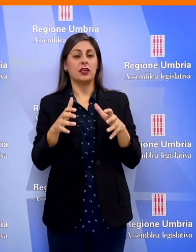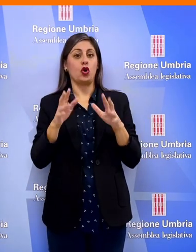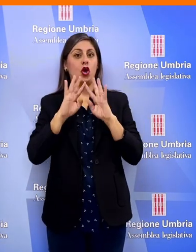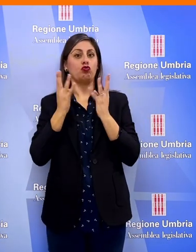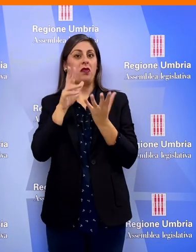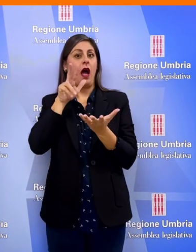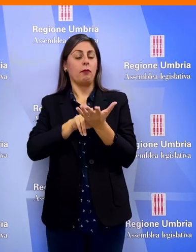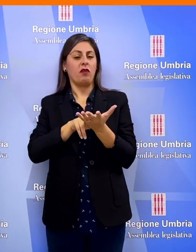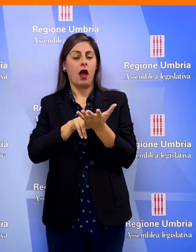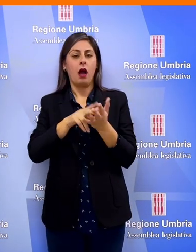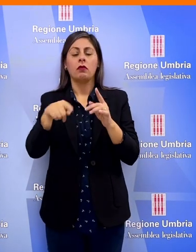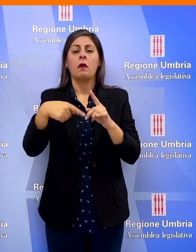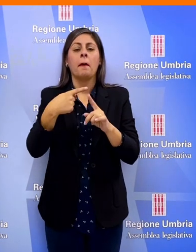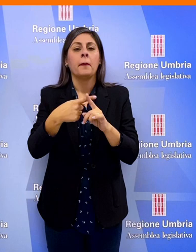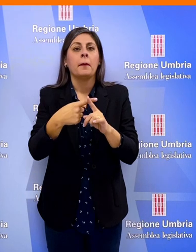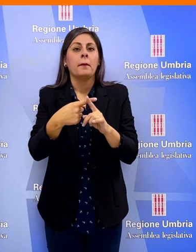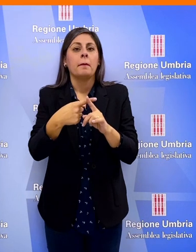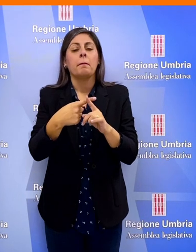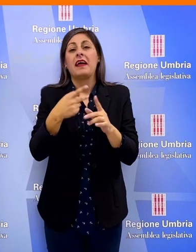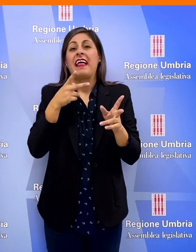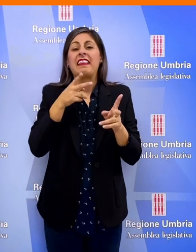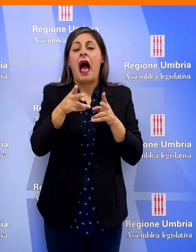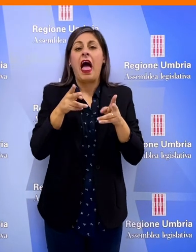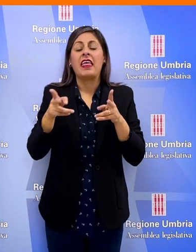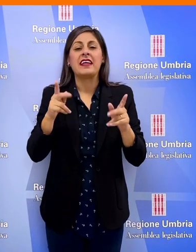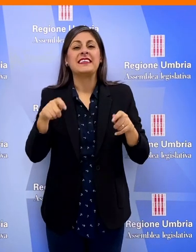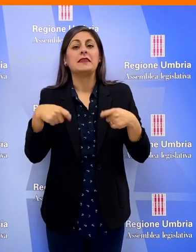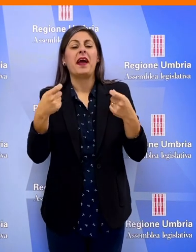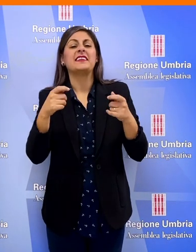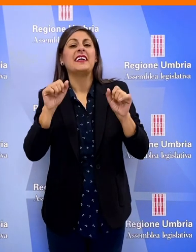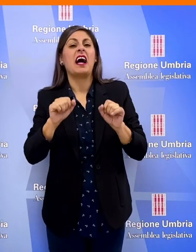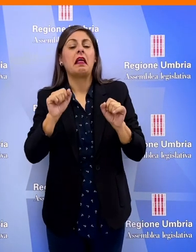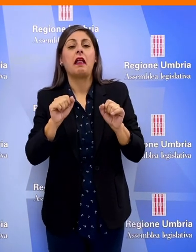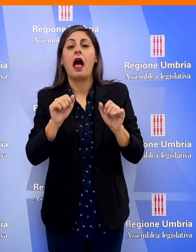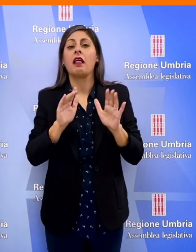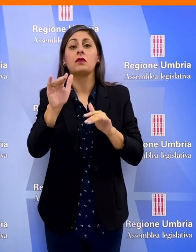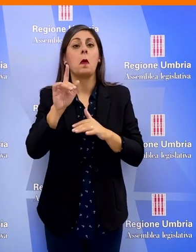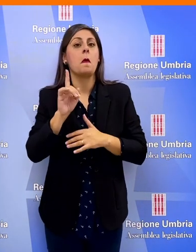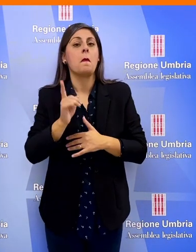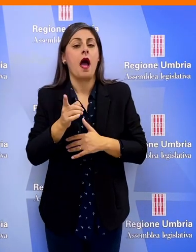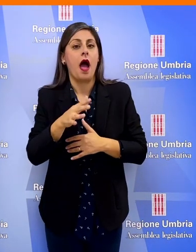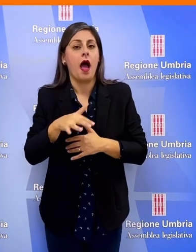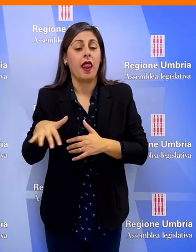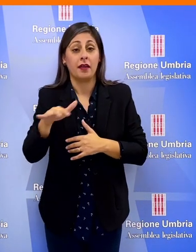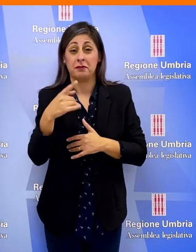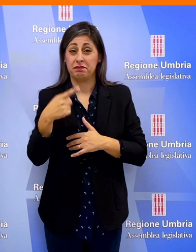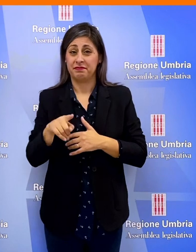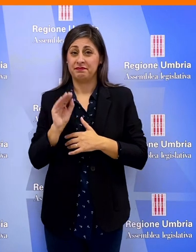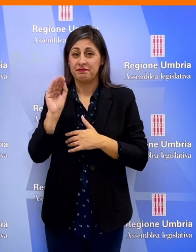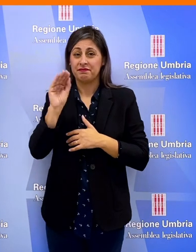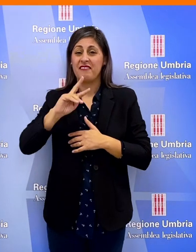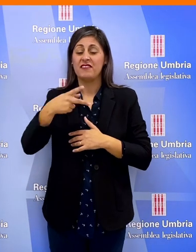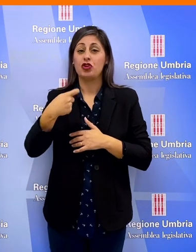regionale e in virtù dei conseguenti tagli alla spesa sanitaria è questo che chiede il Vice